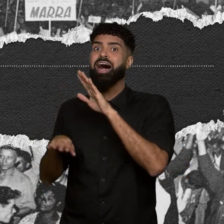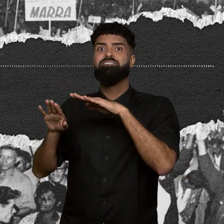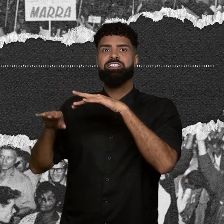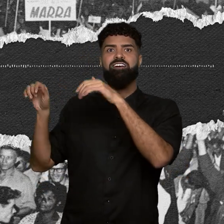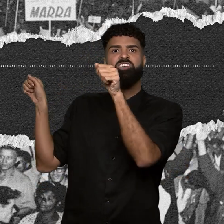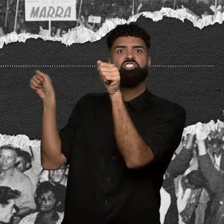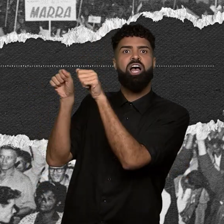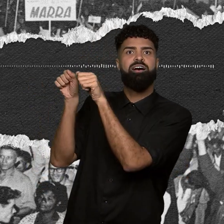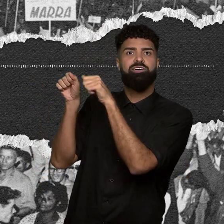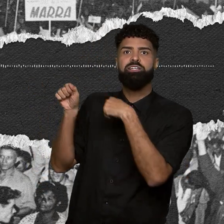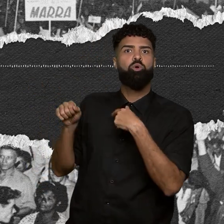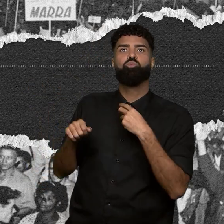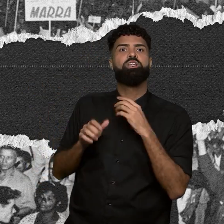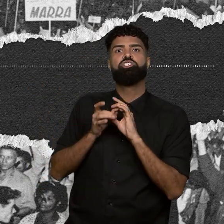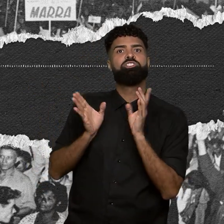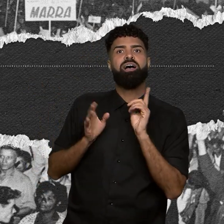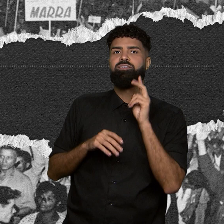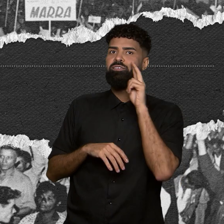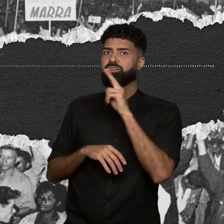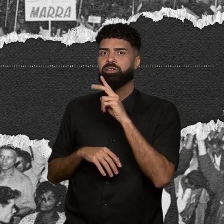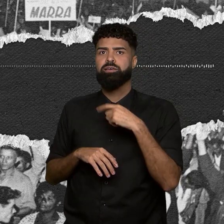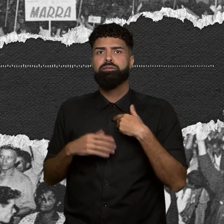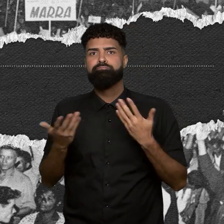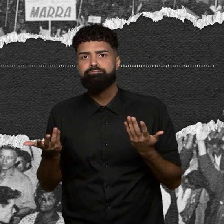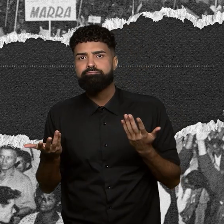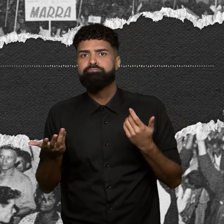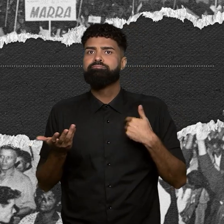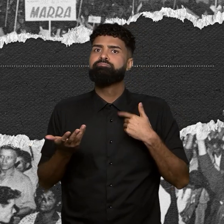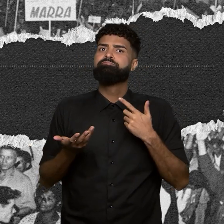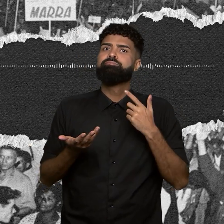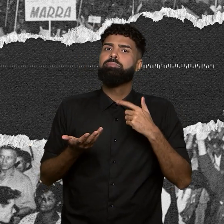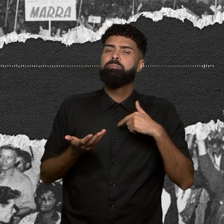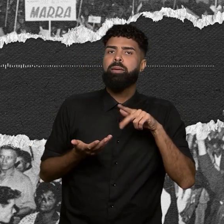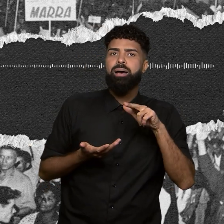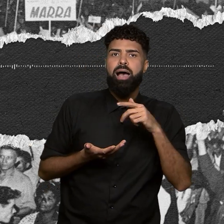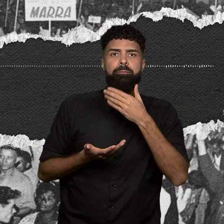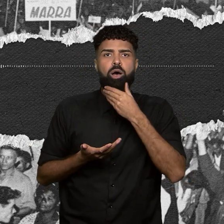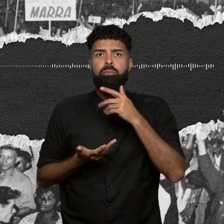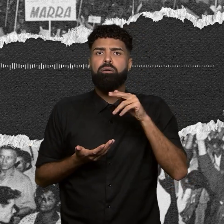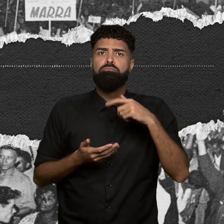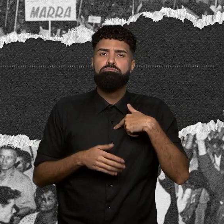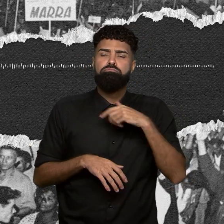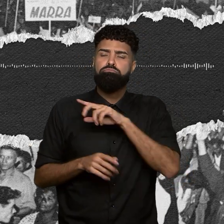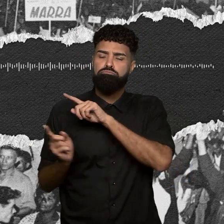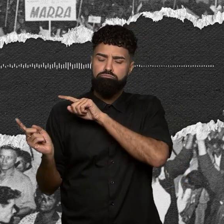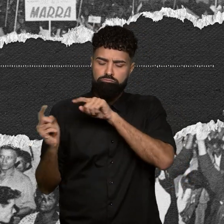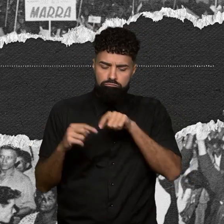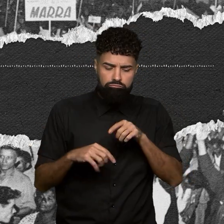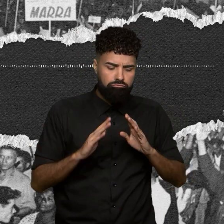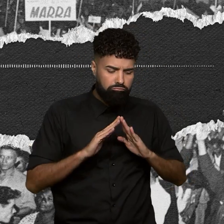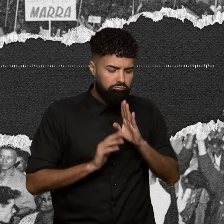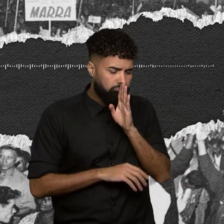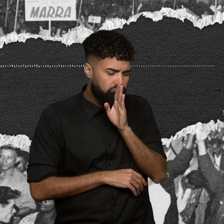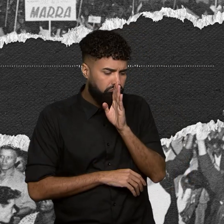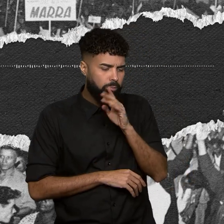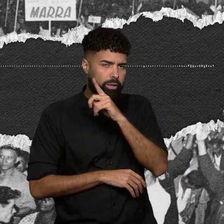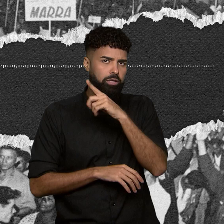persianas, gente voltava, eu, minha irmã e os dois irmãos, tudo de cabeça baixa para casa. Dojival e a família chegaram em Cubatão